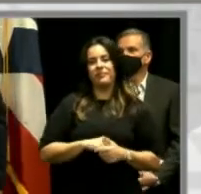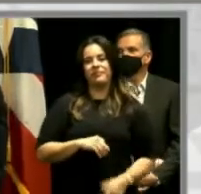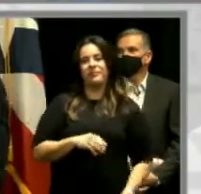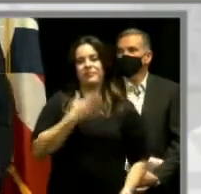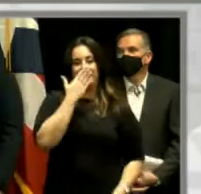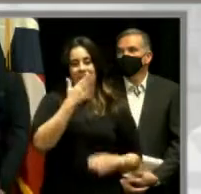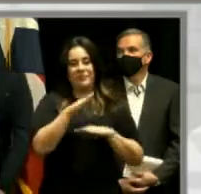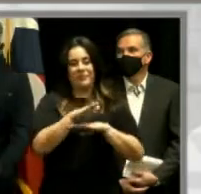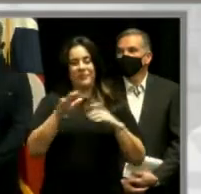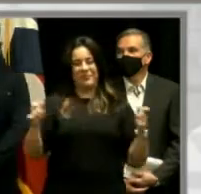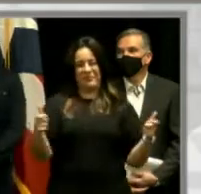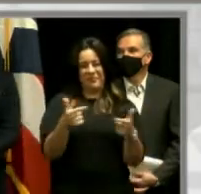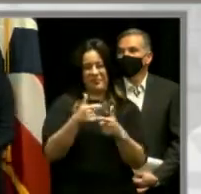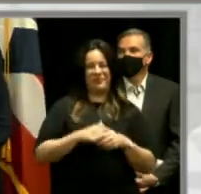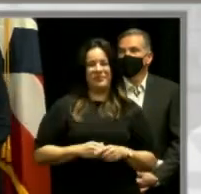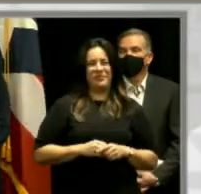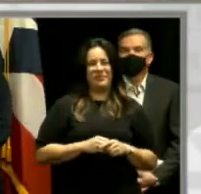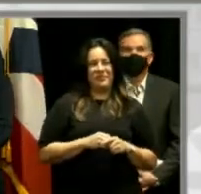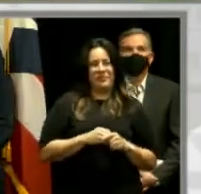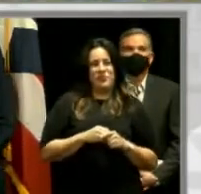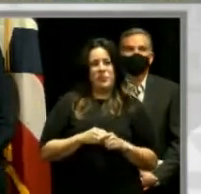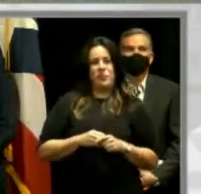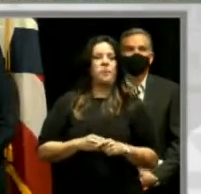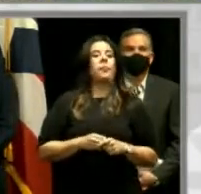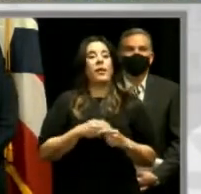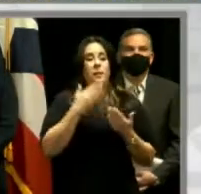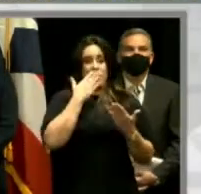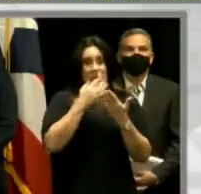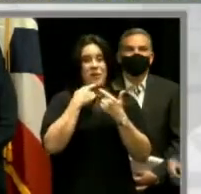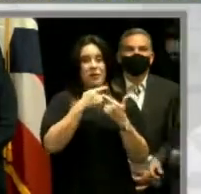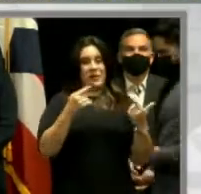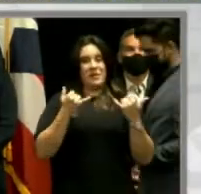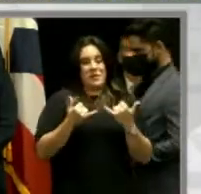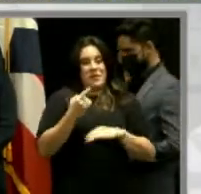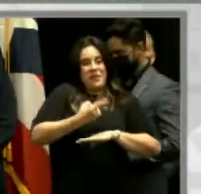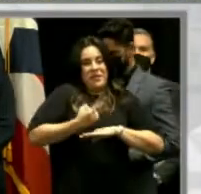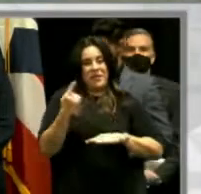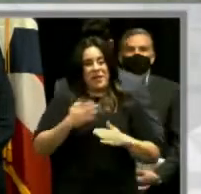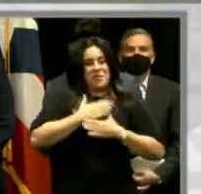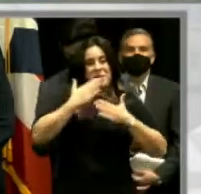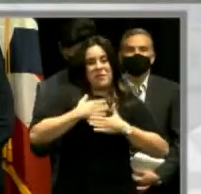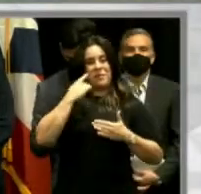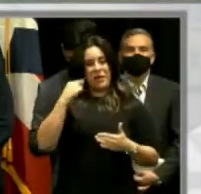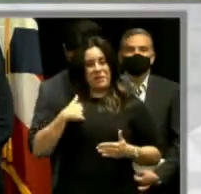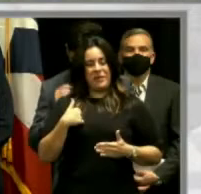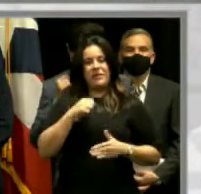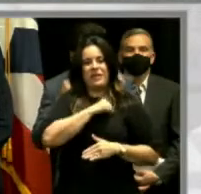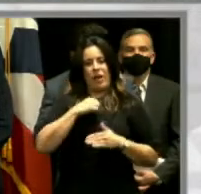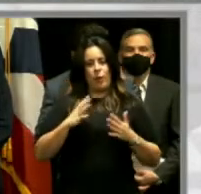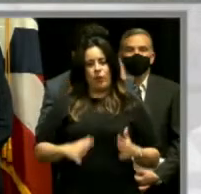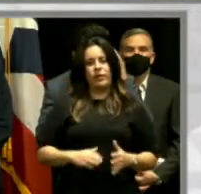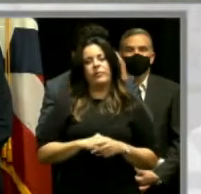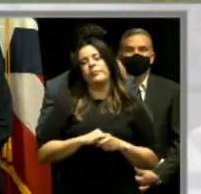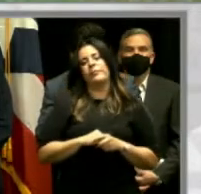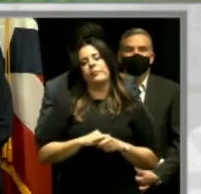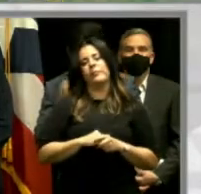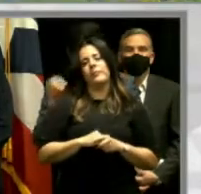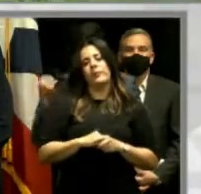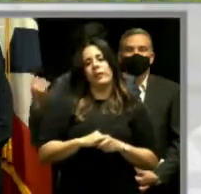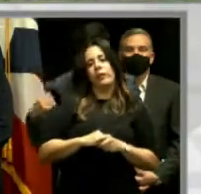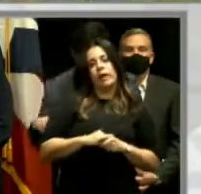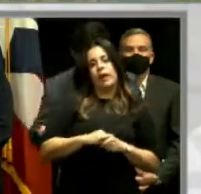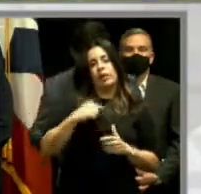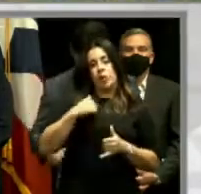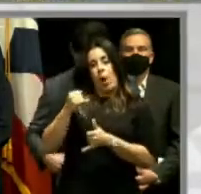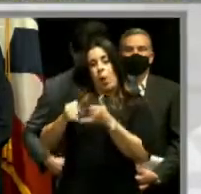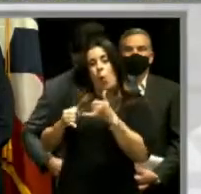Buenas tardes a todos y a todas. Un día de buenas noticias, un día alegre para mí como senadora. Yo llevo, ¿verdad? Soy de